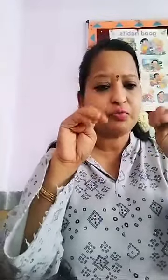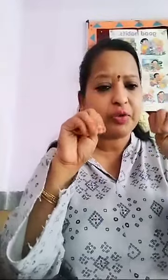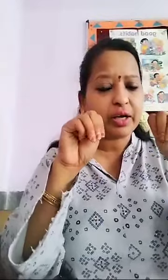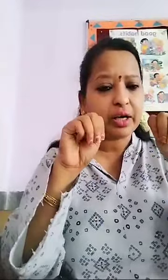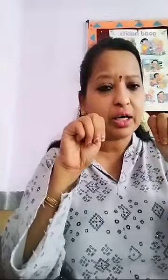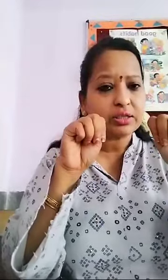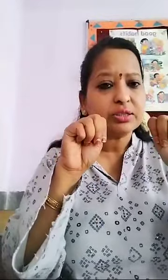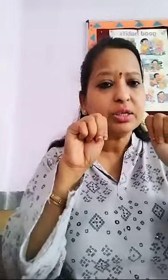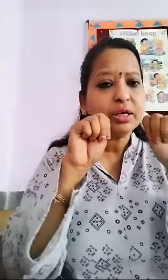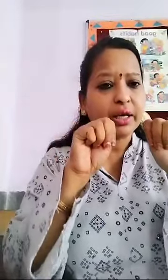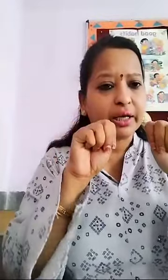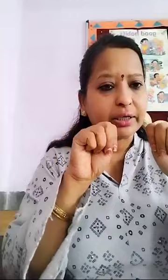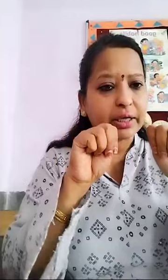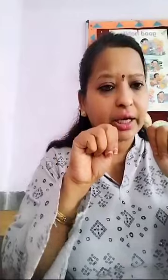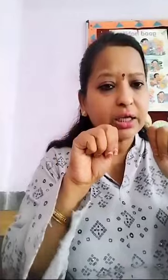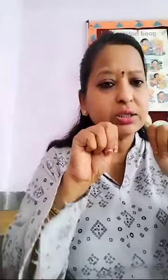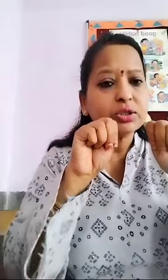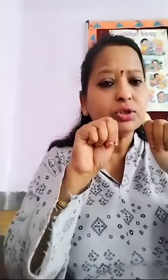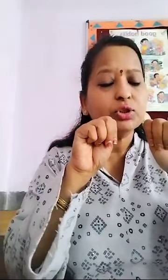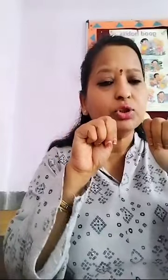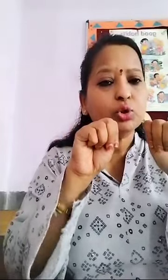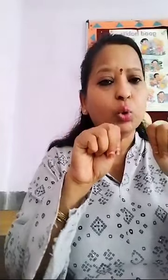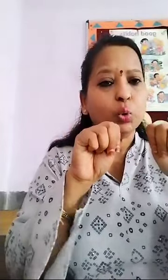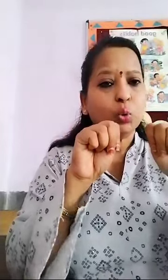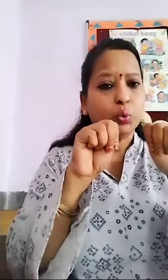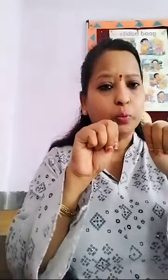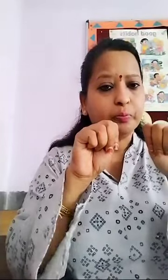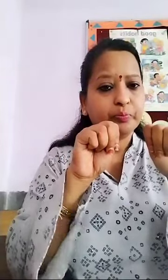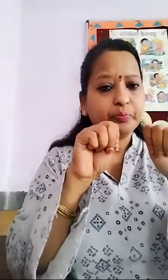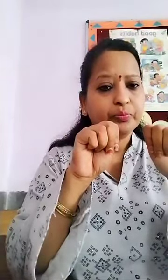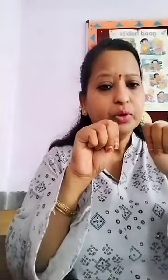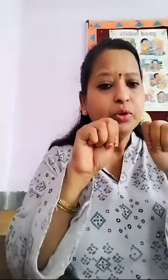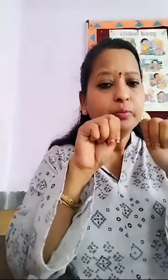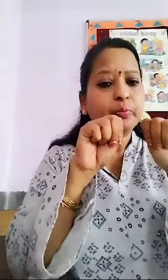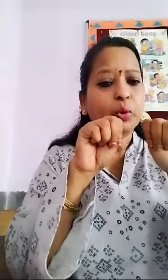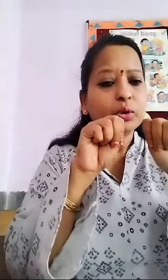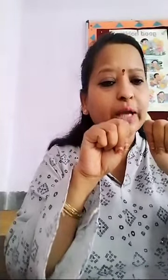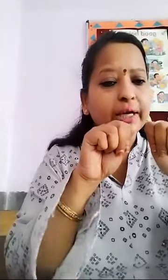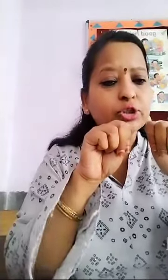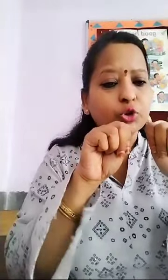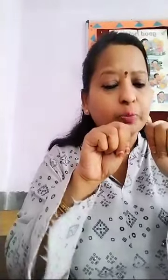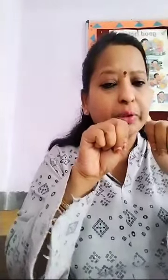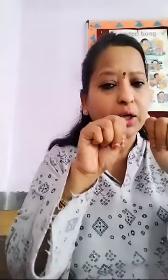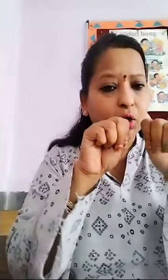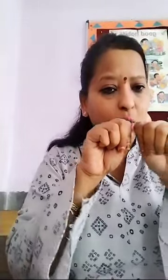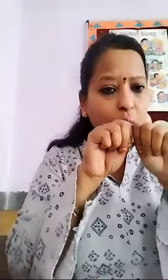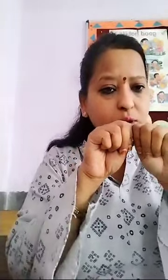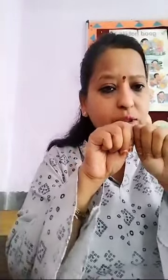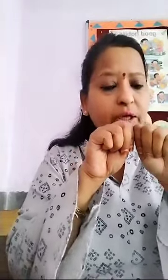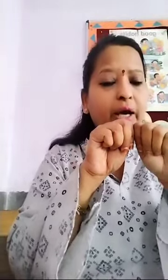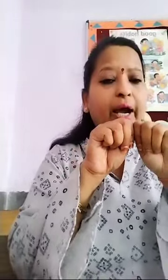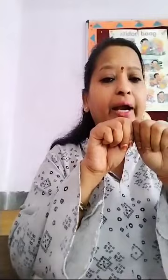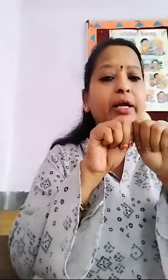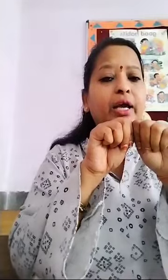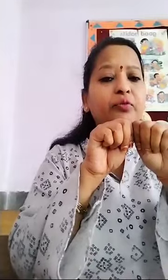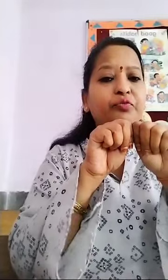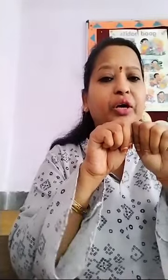It is zoom Both hands should be close and in front of your